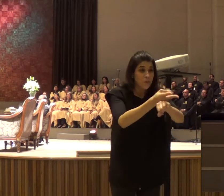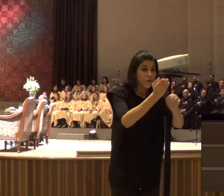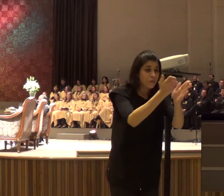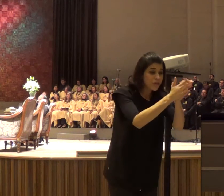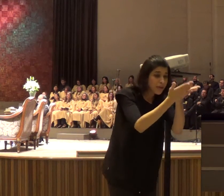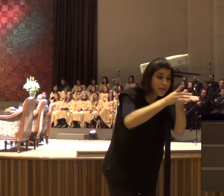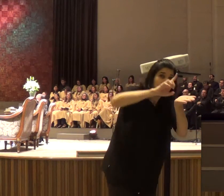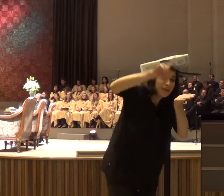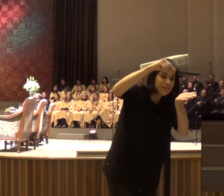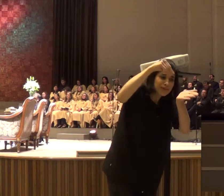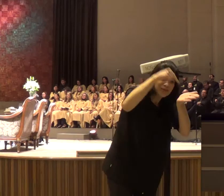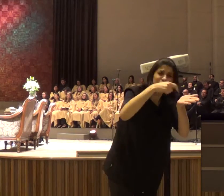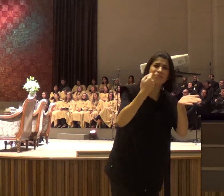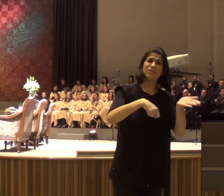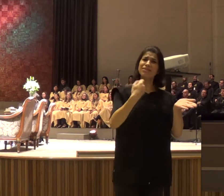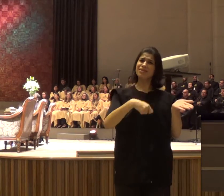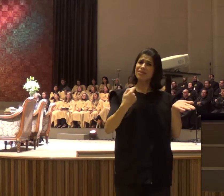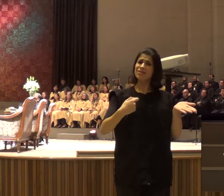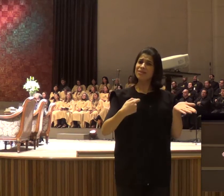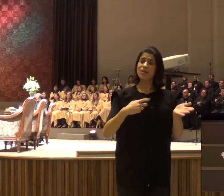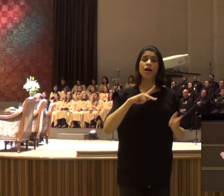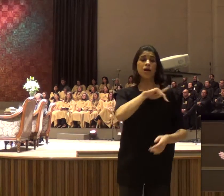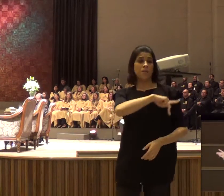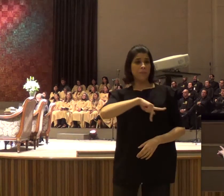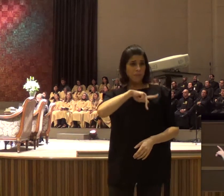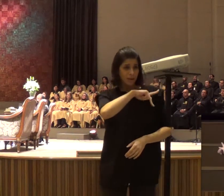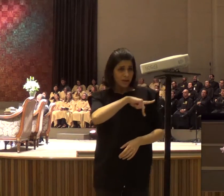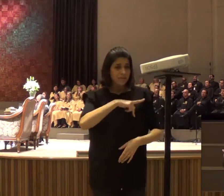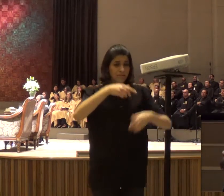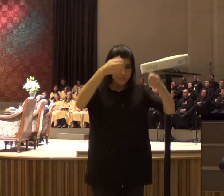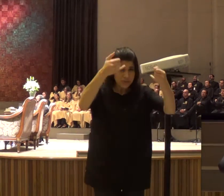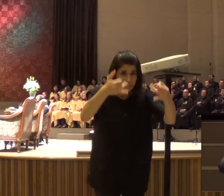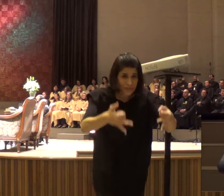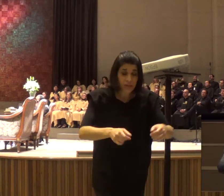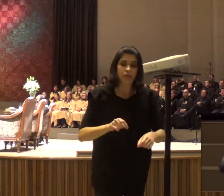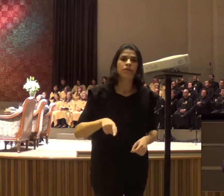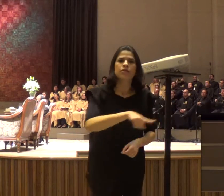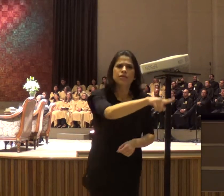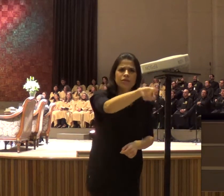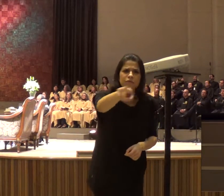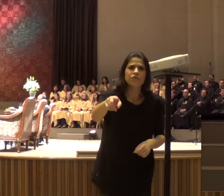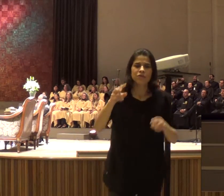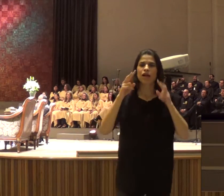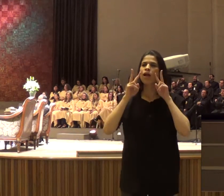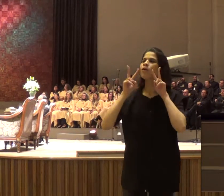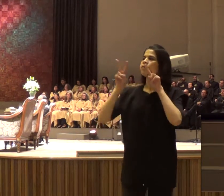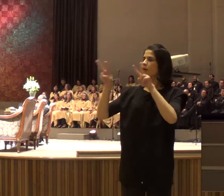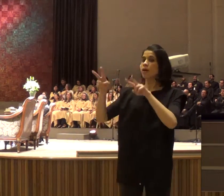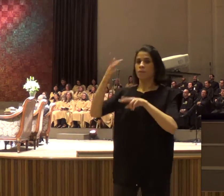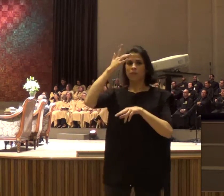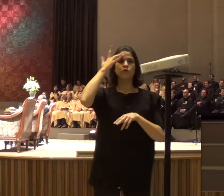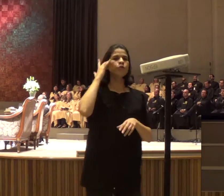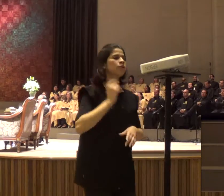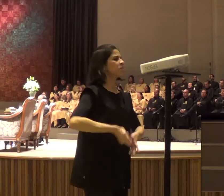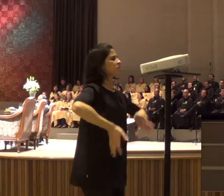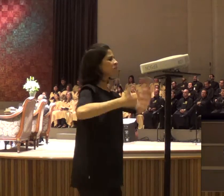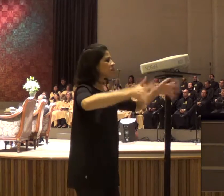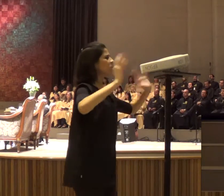é por isso, que o apóstolo Paulo, vai dizer, que, se você ouvir, lá, ele está falando, lá na igreja, se alguém,